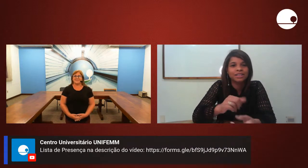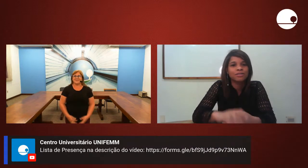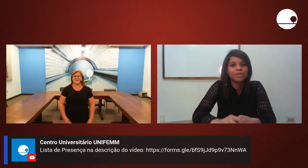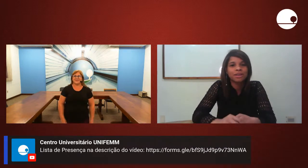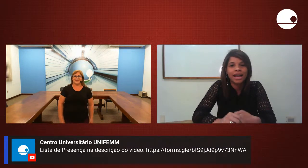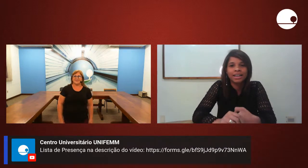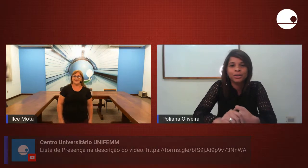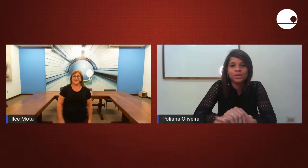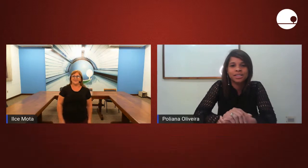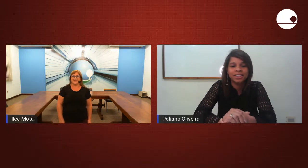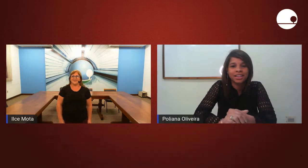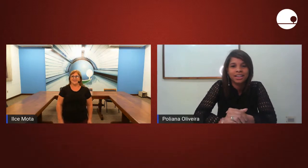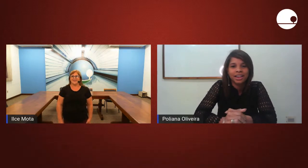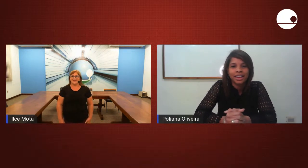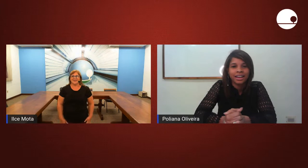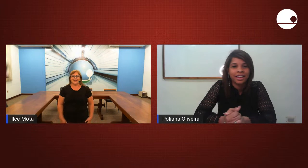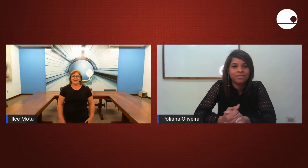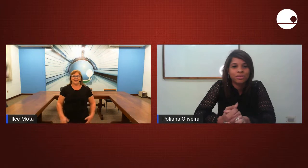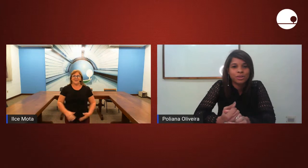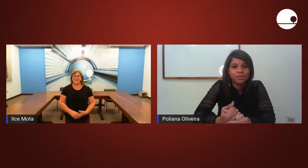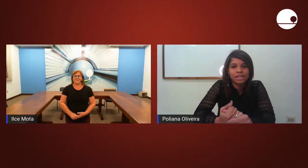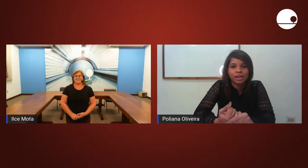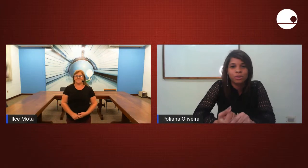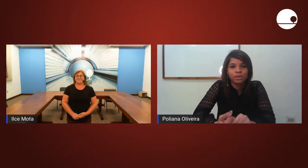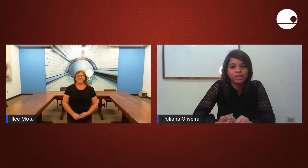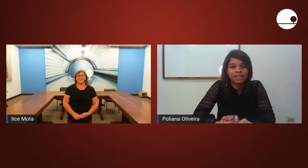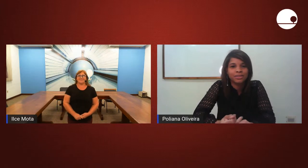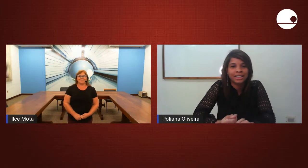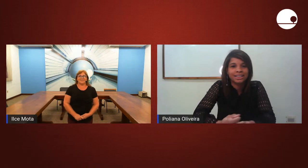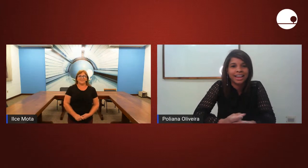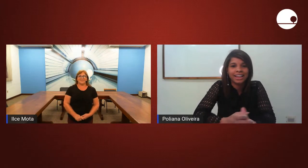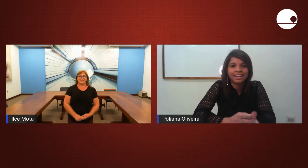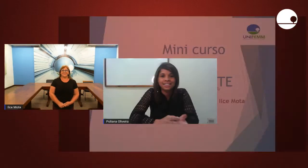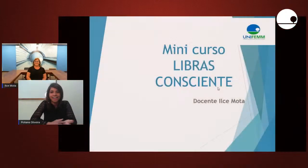Então vamos lá, Ilse. Vamos começar compartilhando a tela, né?